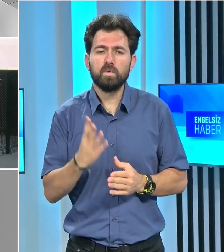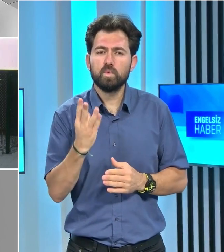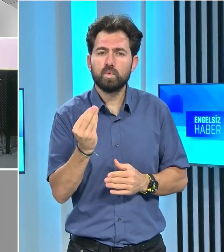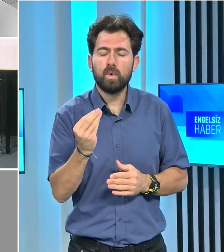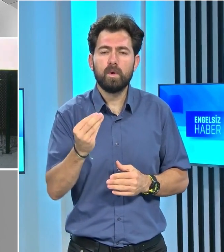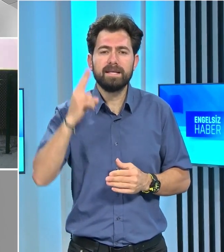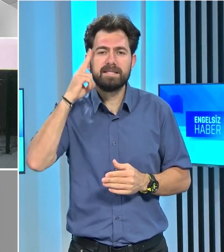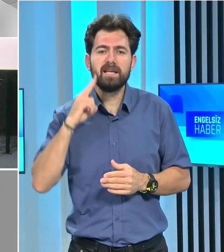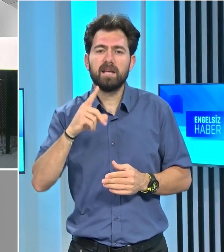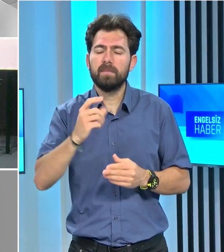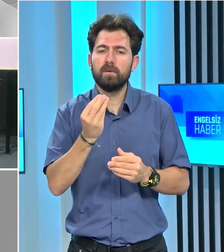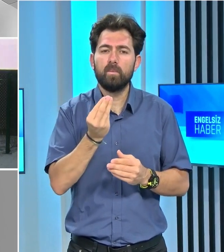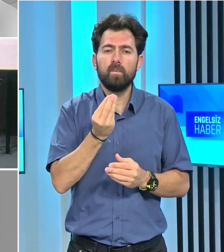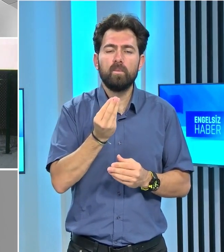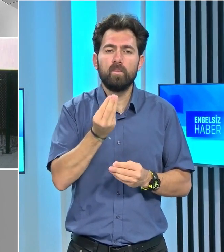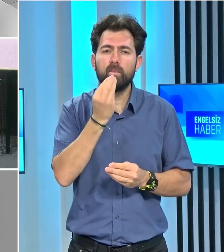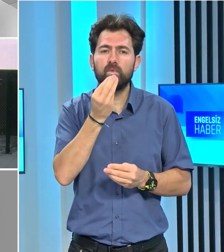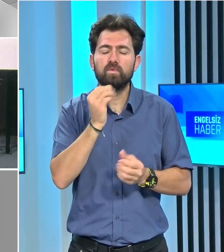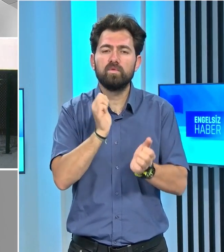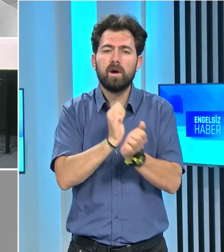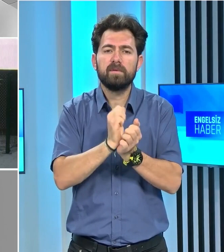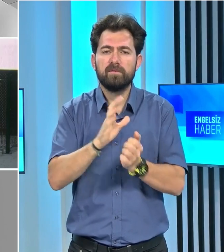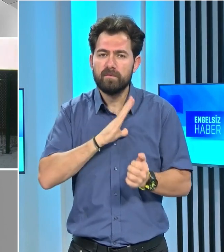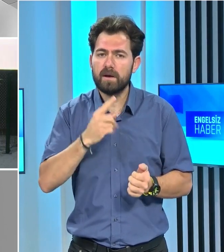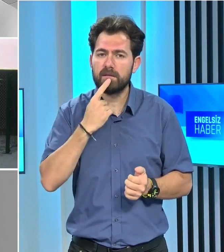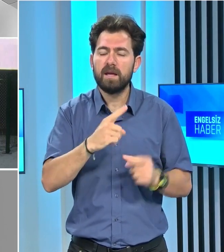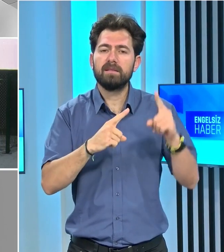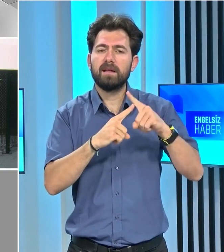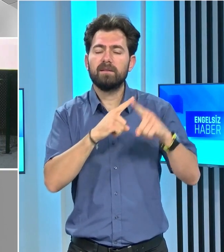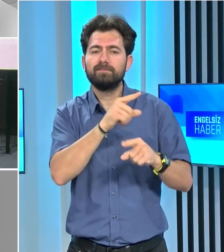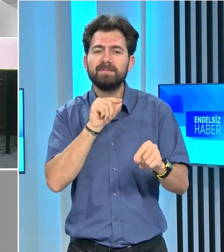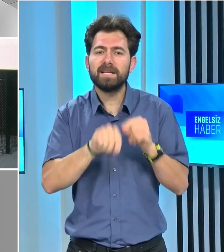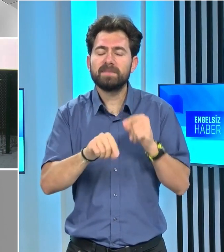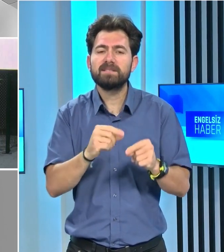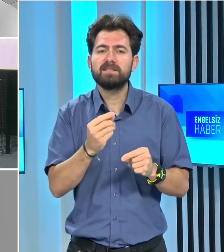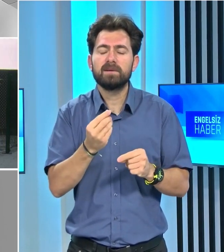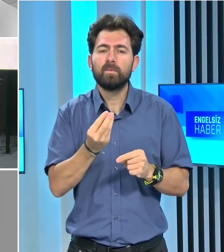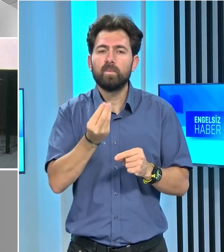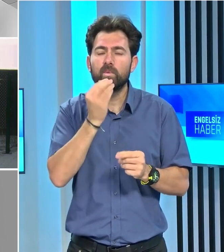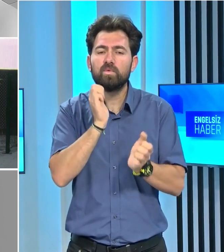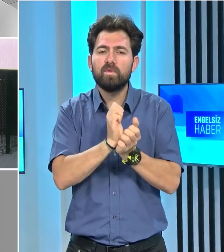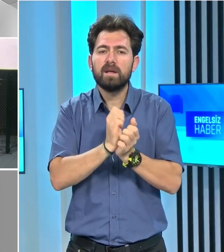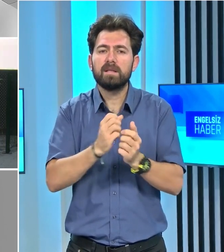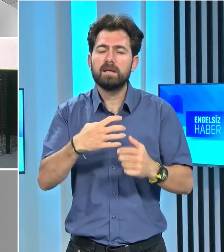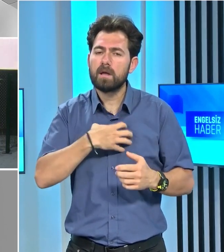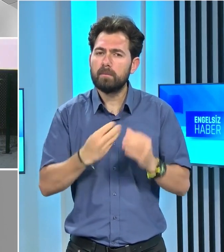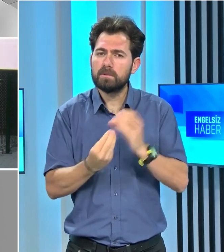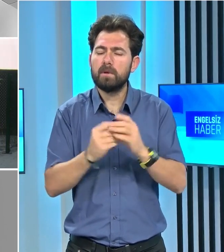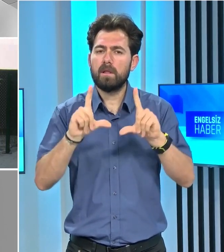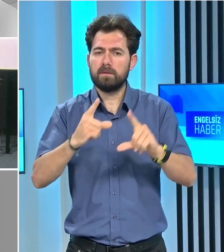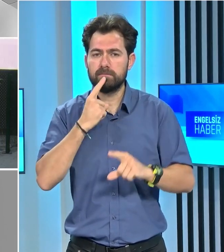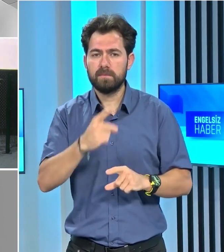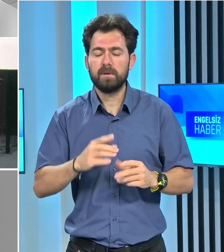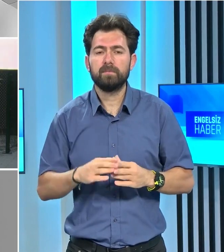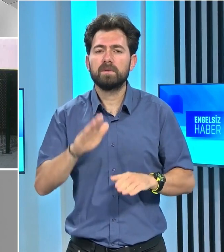Çok zengin bir mutfağımız var diyen Sibel Tatar, Kıbrıs Mutfağı'nda sahip çıkılması çağrısı yaptı.